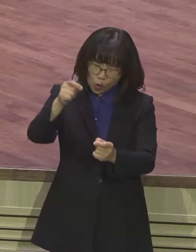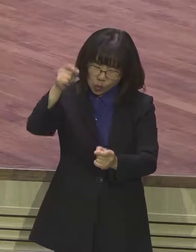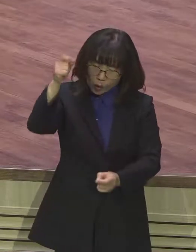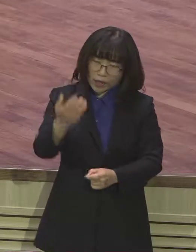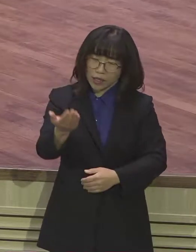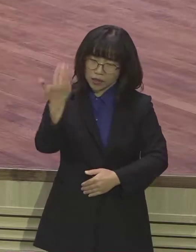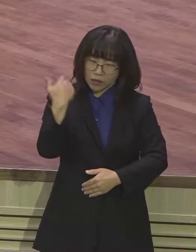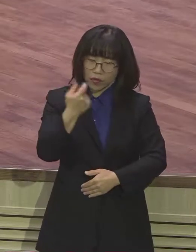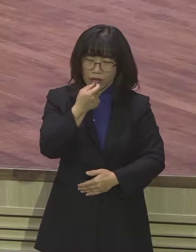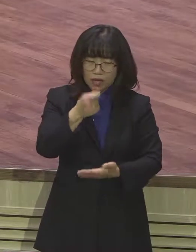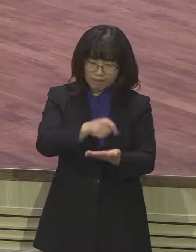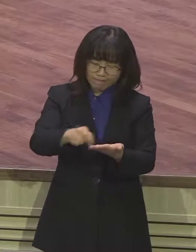고전이라고 불려지고 있습니다.